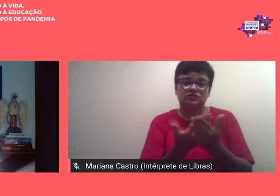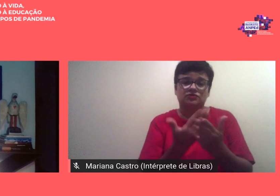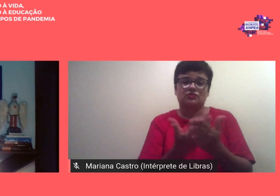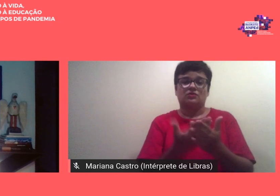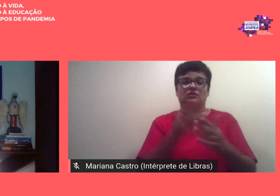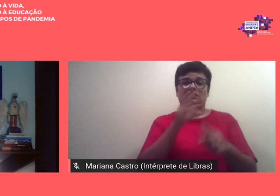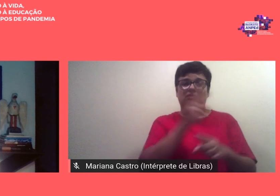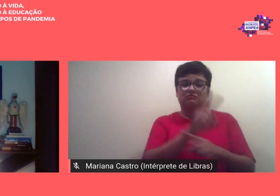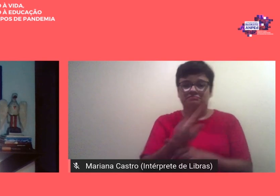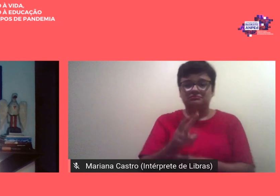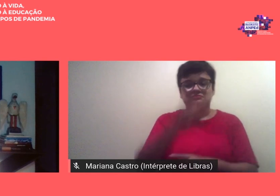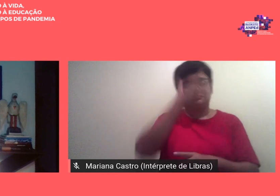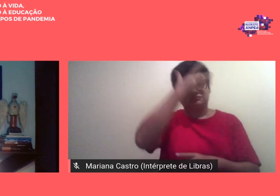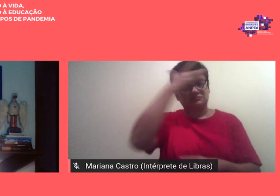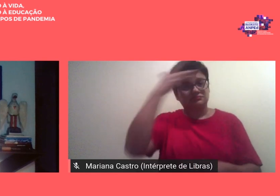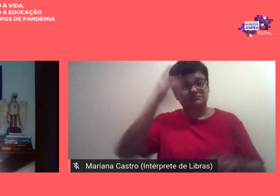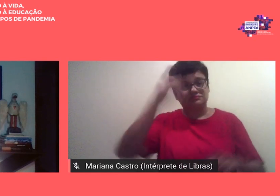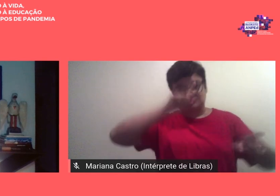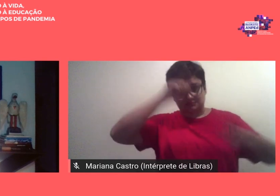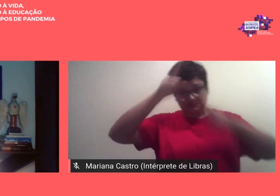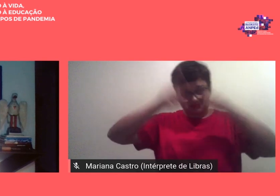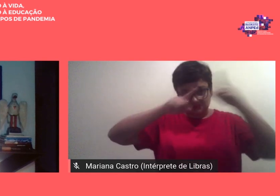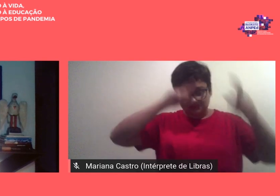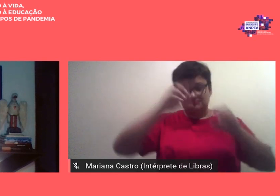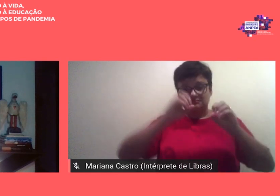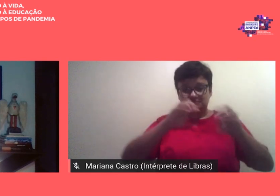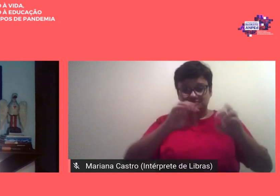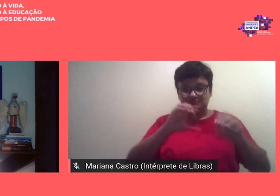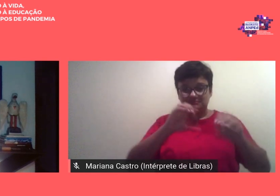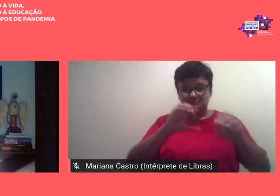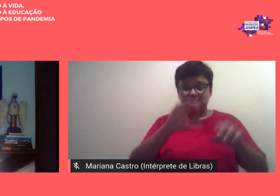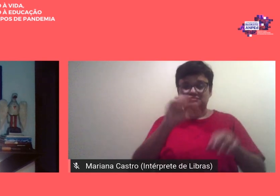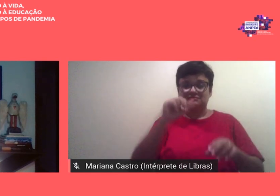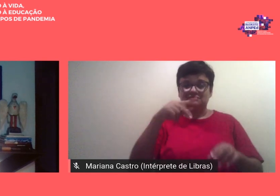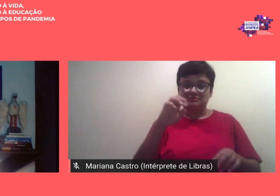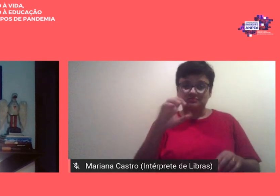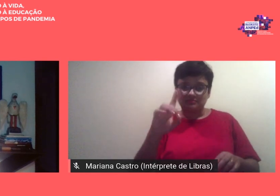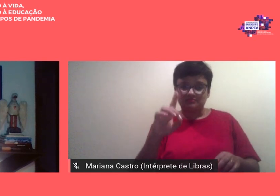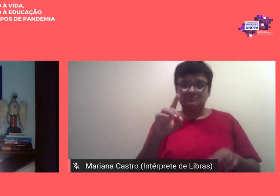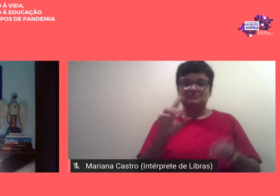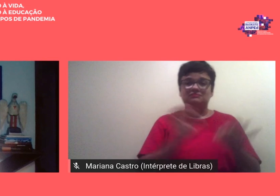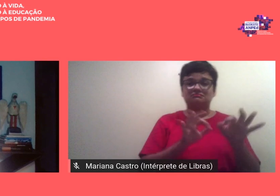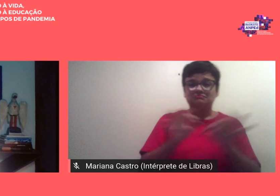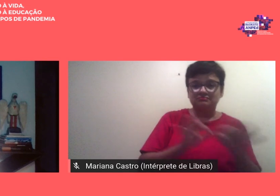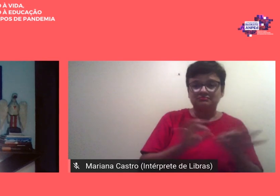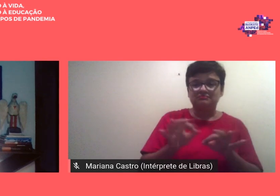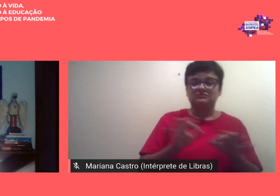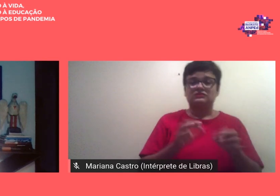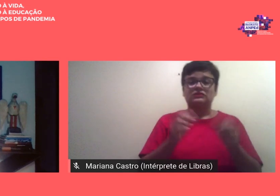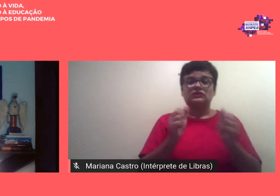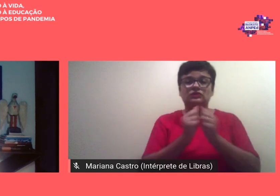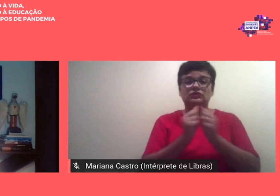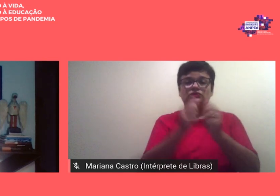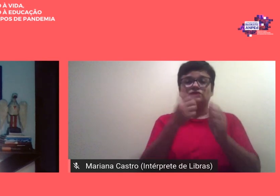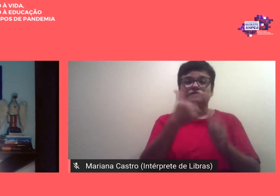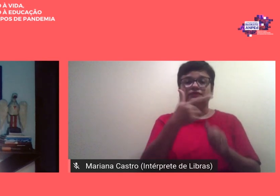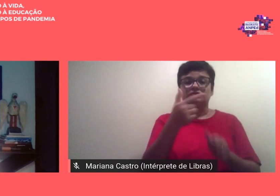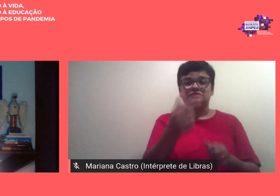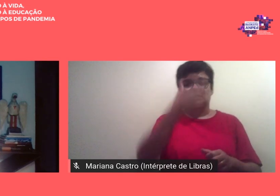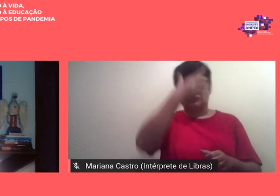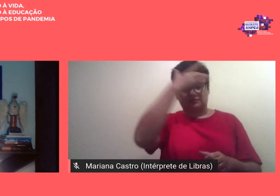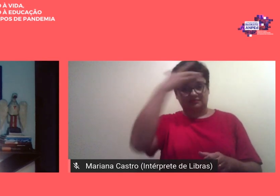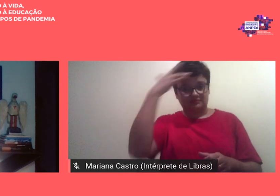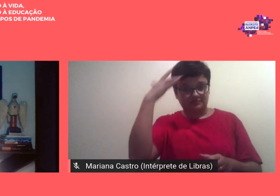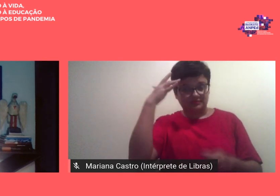pessoas recriar a educação de que a Amped é uma das signatárias ao lado de 27 entidades que